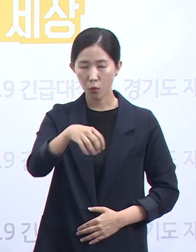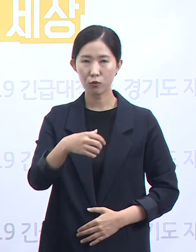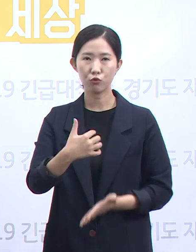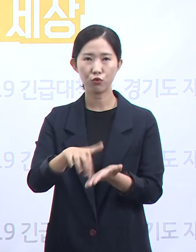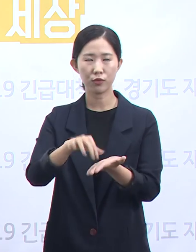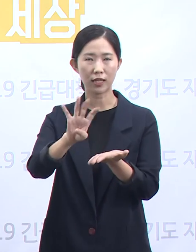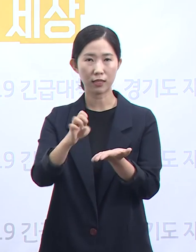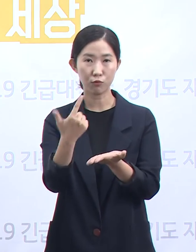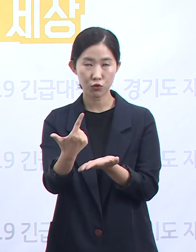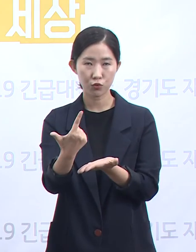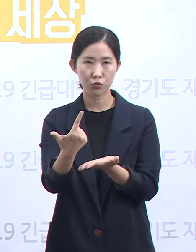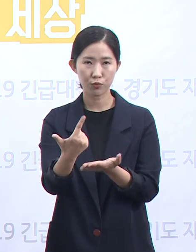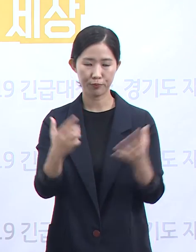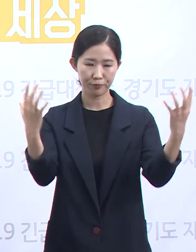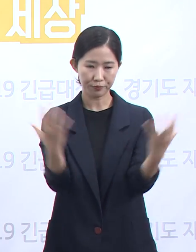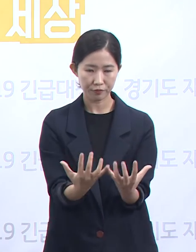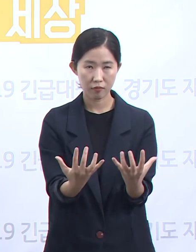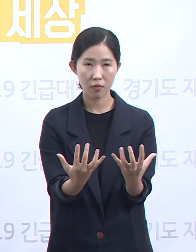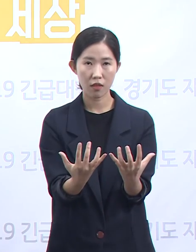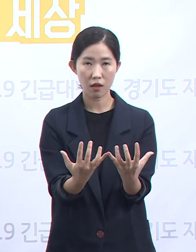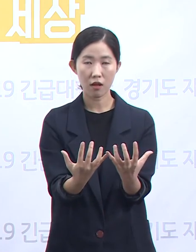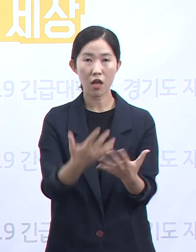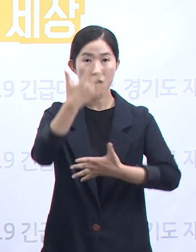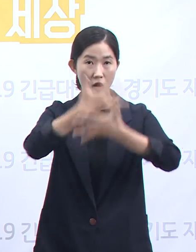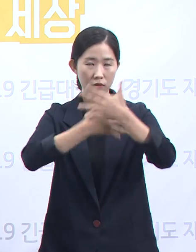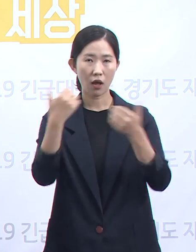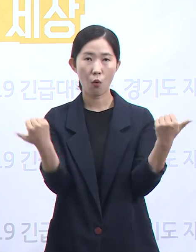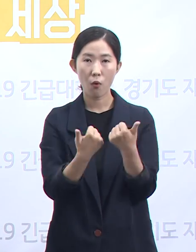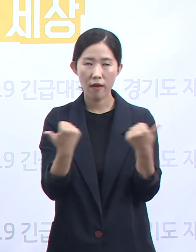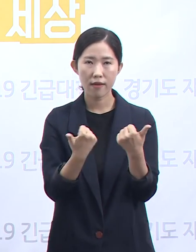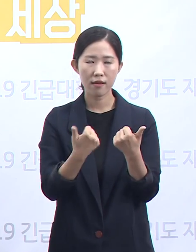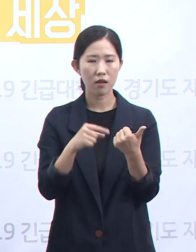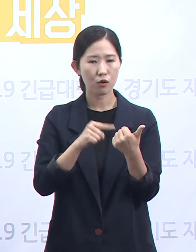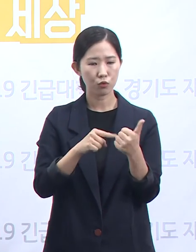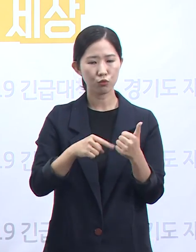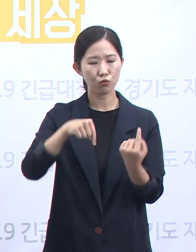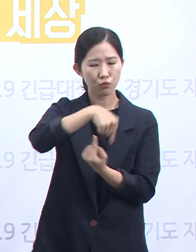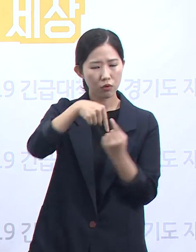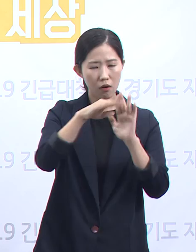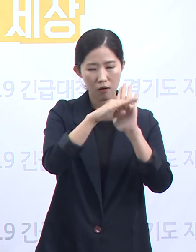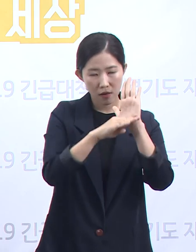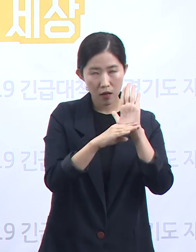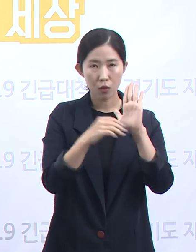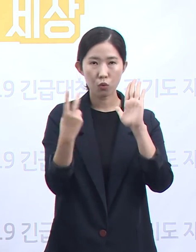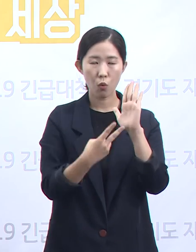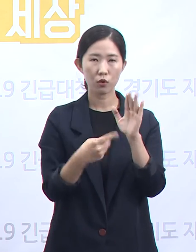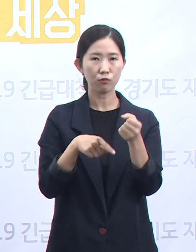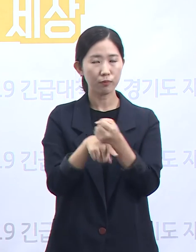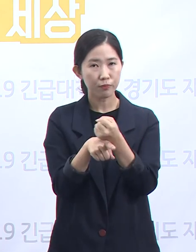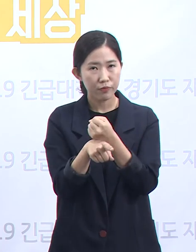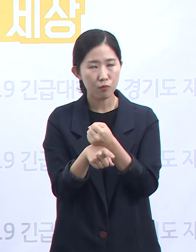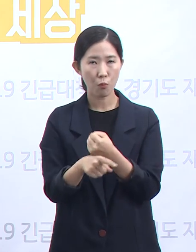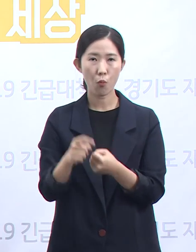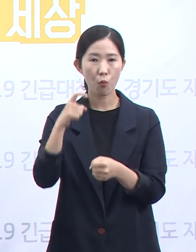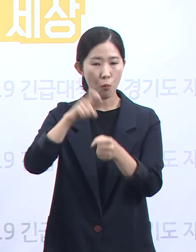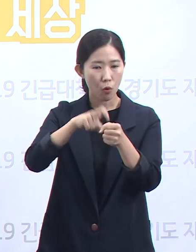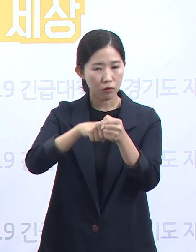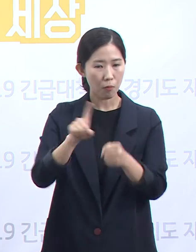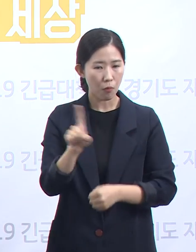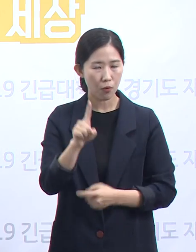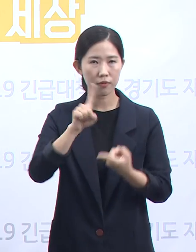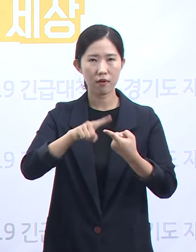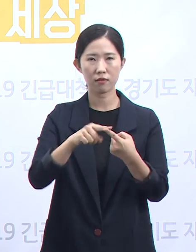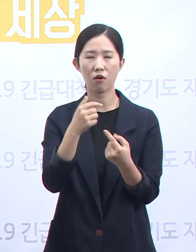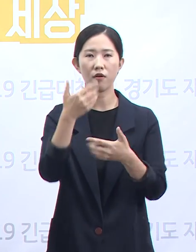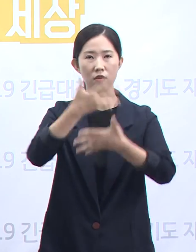운영방법, 매뉴얼 등에 대한 설명 교육을 영상회의로 실시하였습니다. 정부 및 시군, 의료기관과